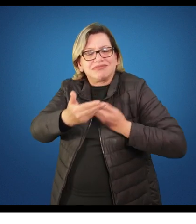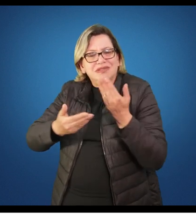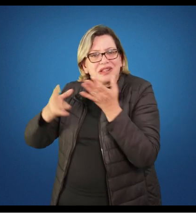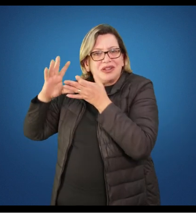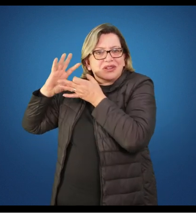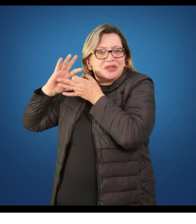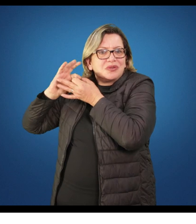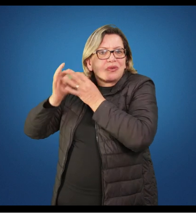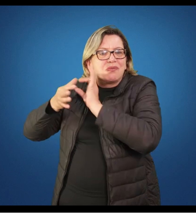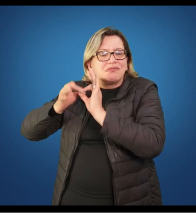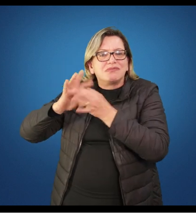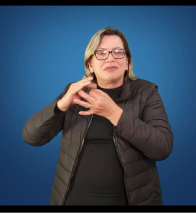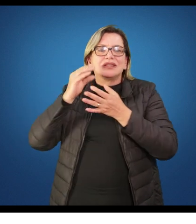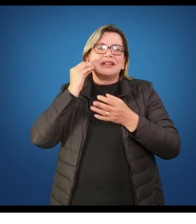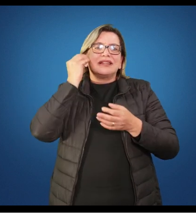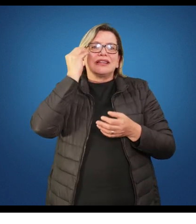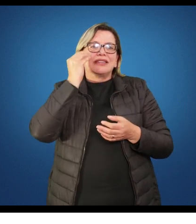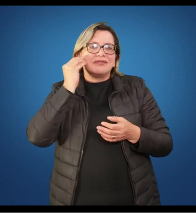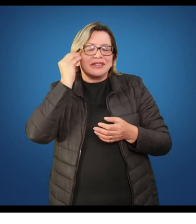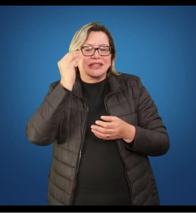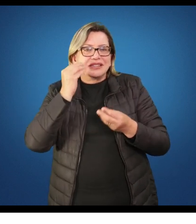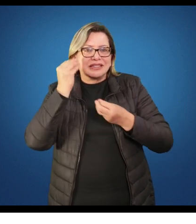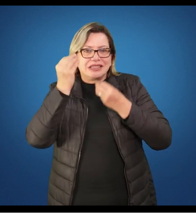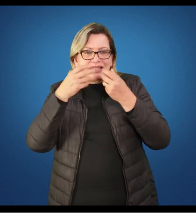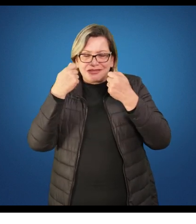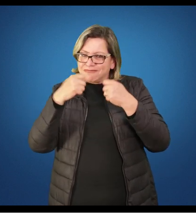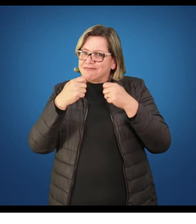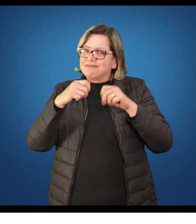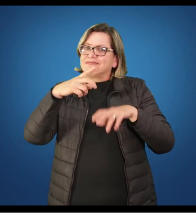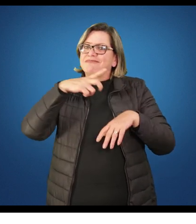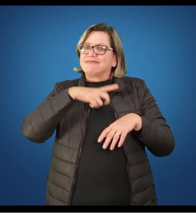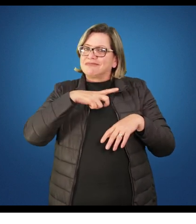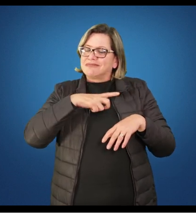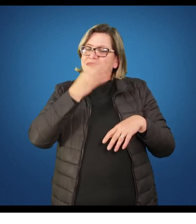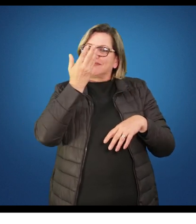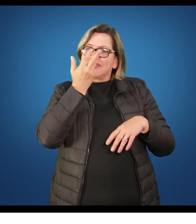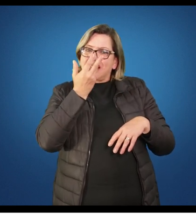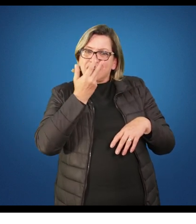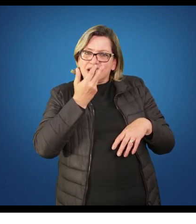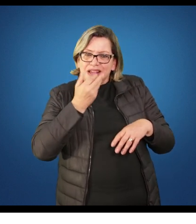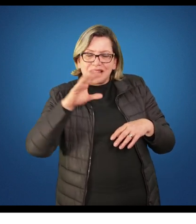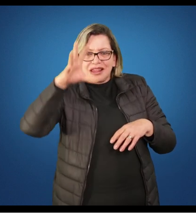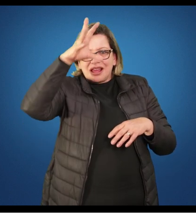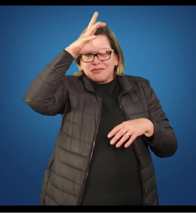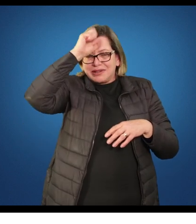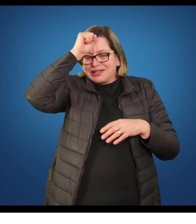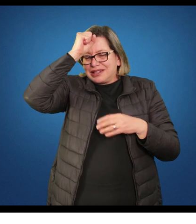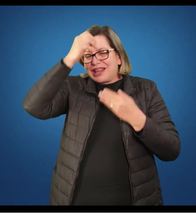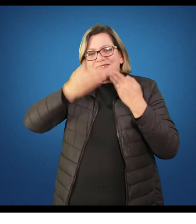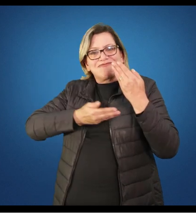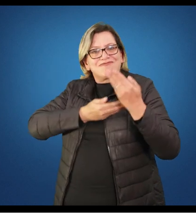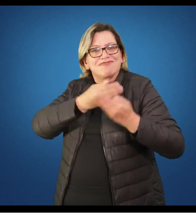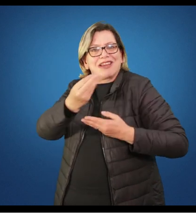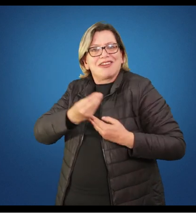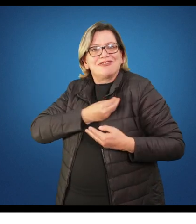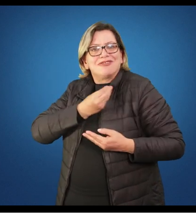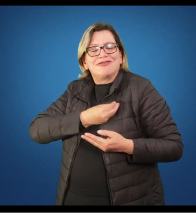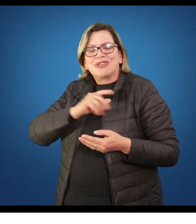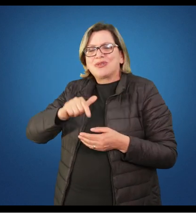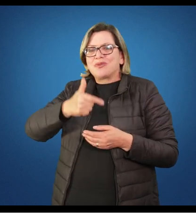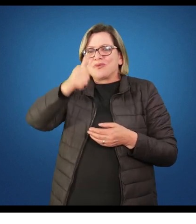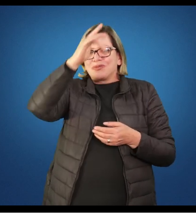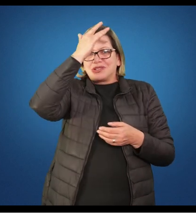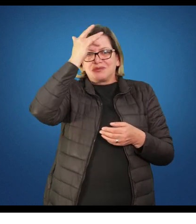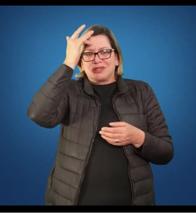das experiências e das vivências que são necessárias para que as crianças aprendam a conviver. Em relação aos adolescentes,